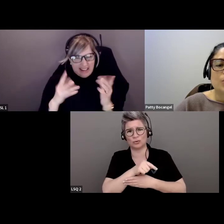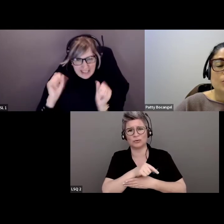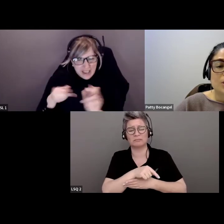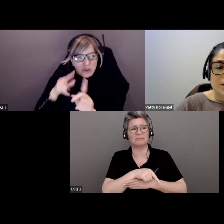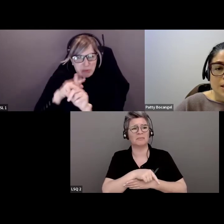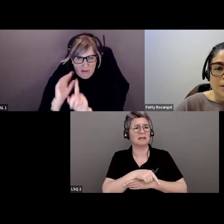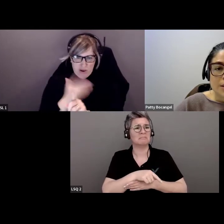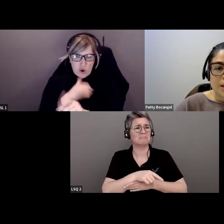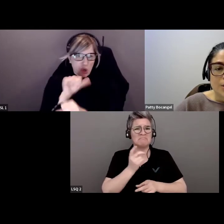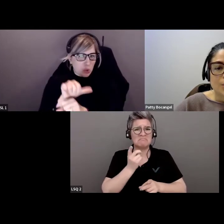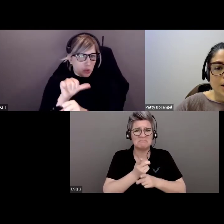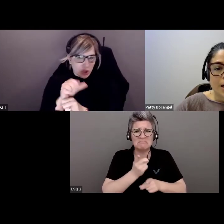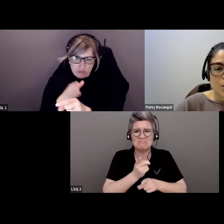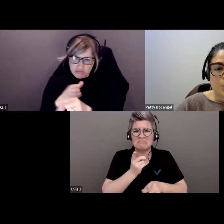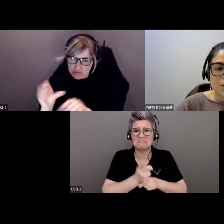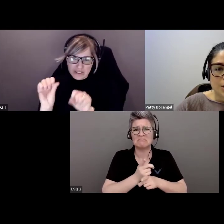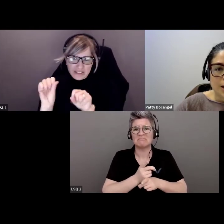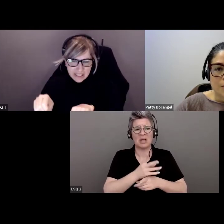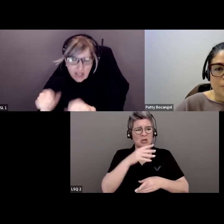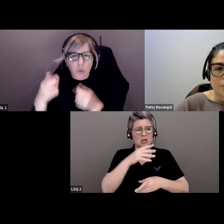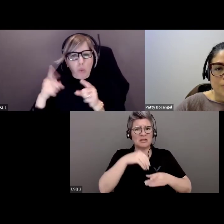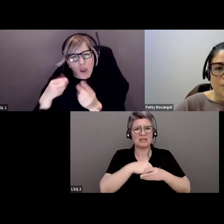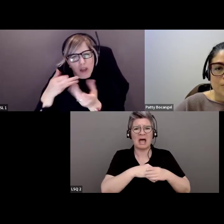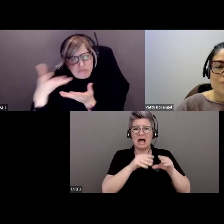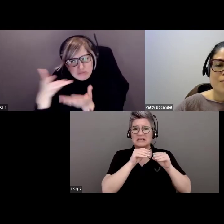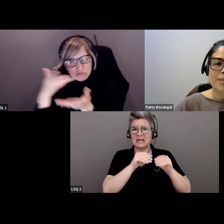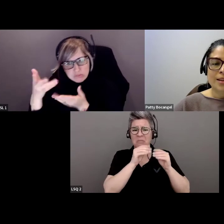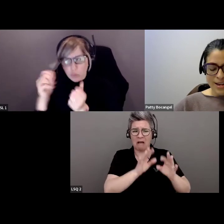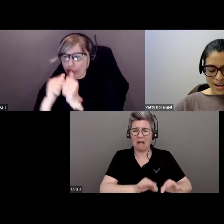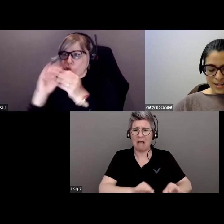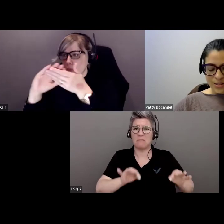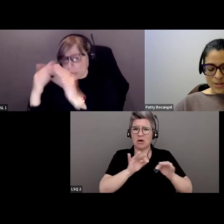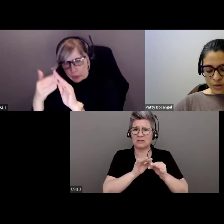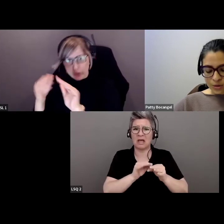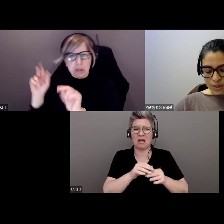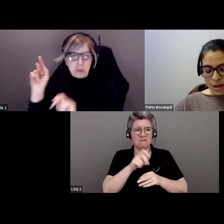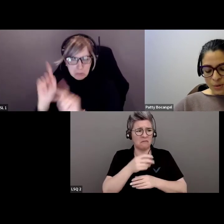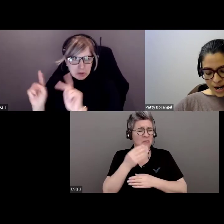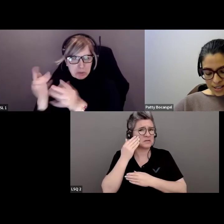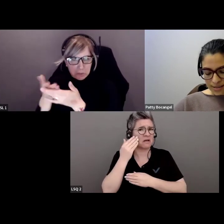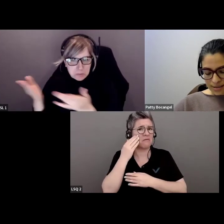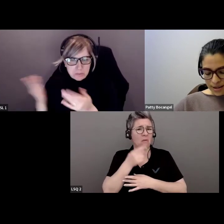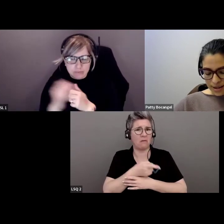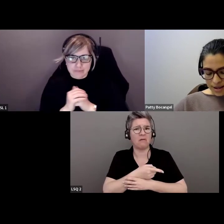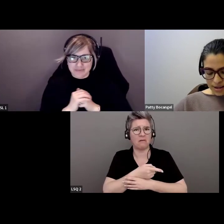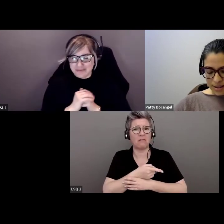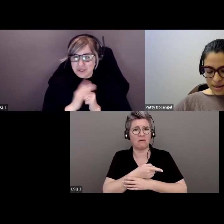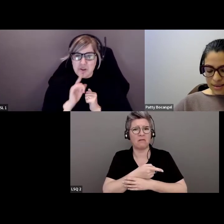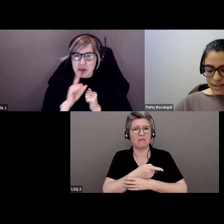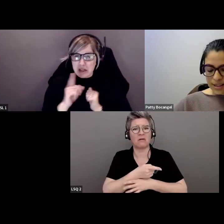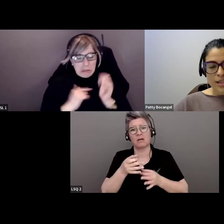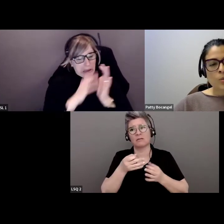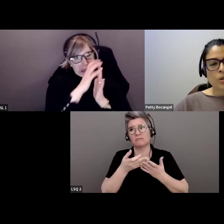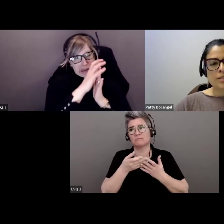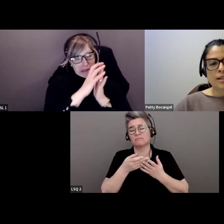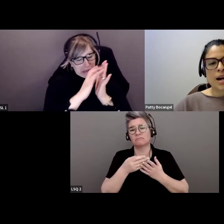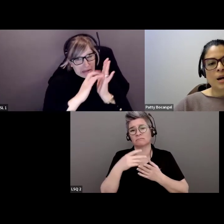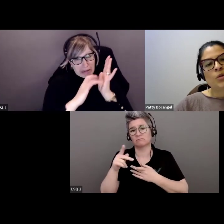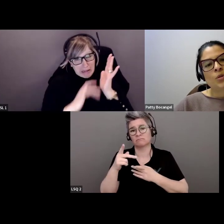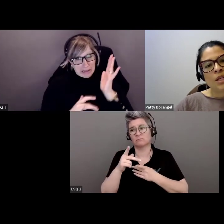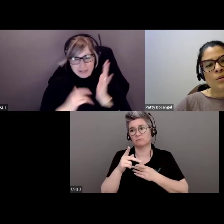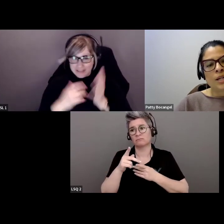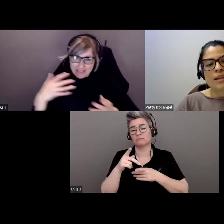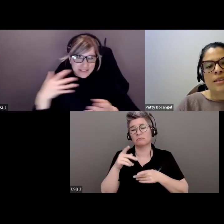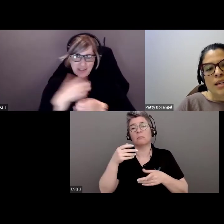perspicace qui contient des enseignements importants à prendre en compte le long de votre périple de l